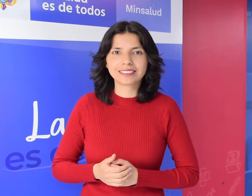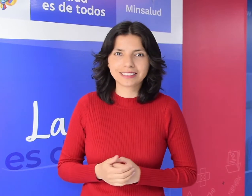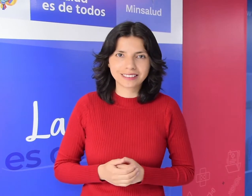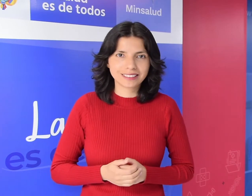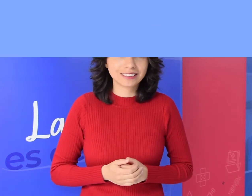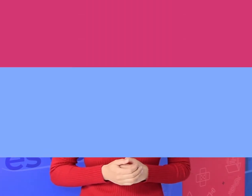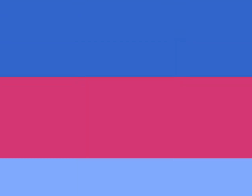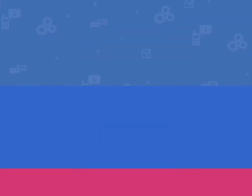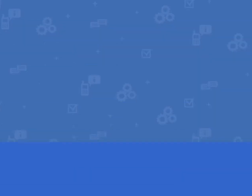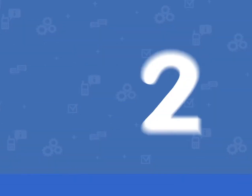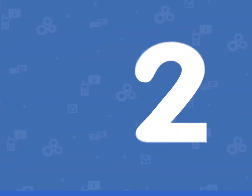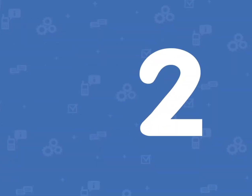Segundo,